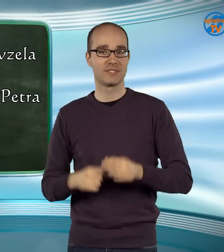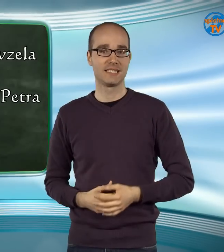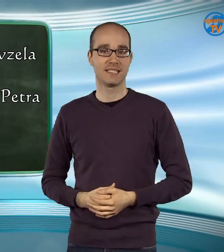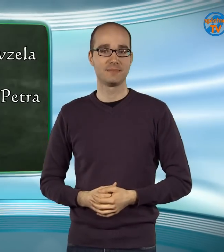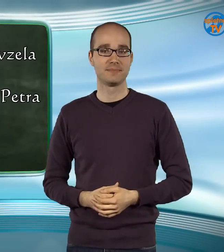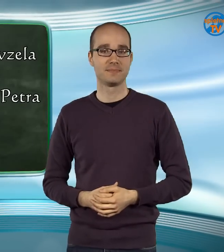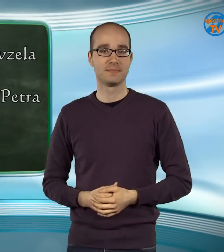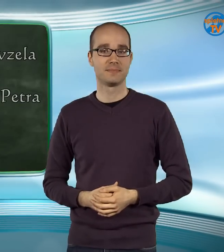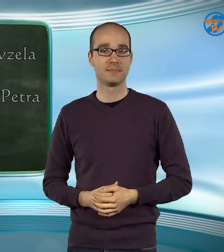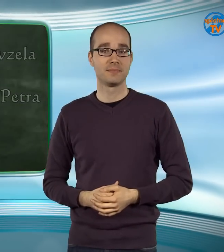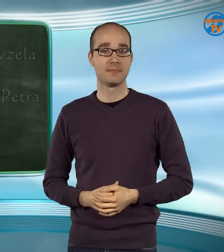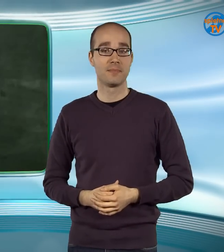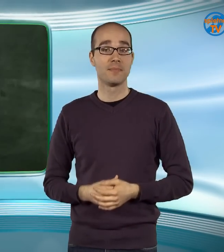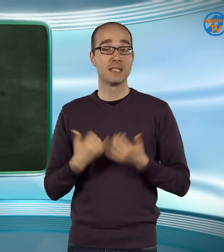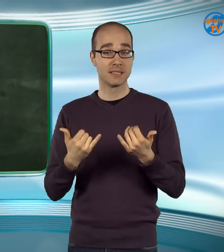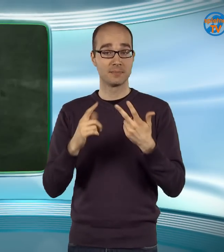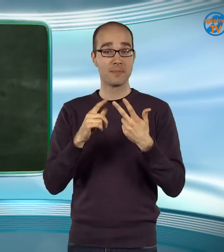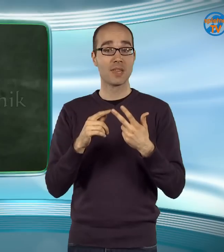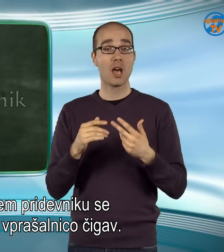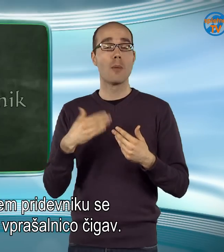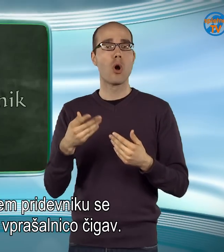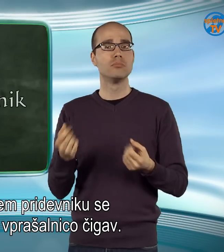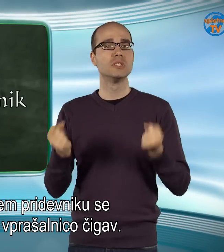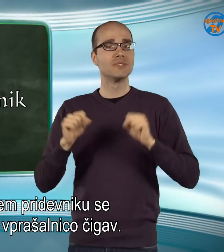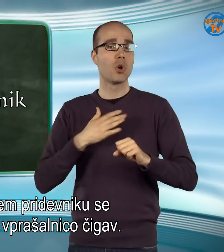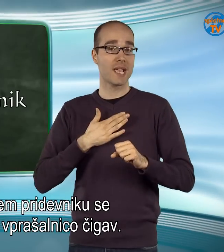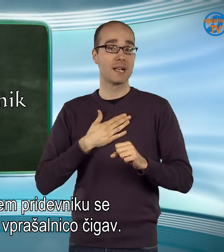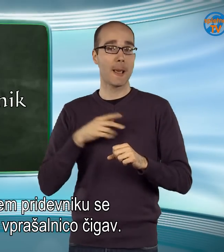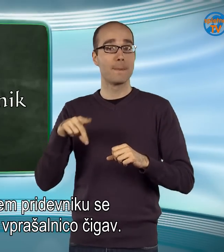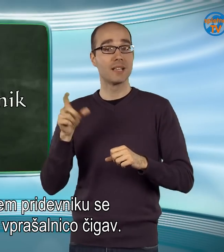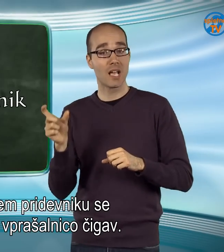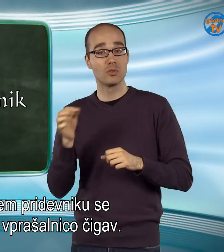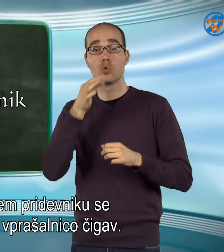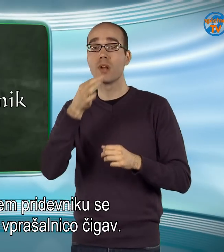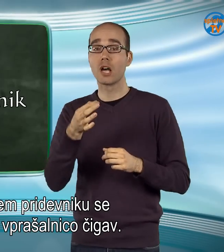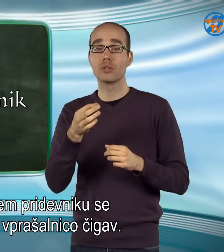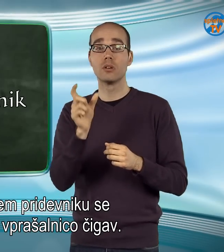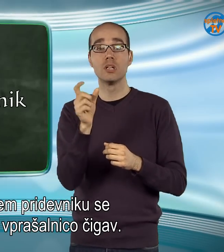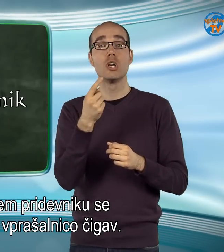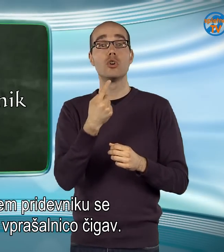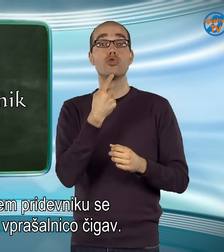Po svojilnem pridevniku se vprašamo z vprašalnico čigav.